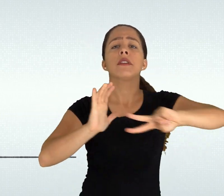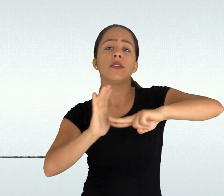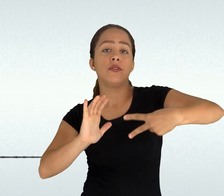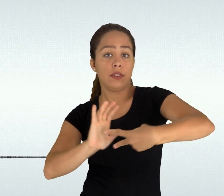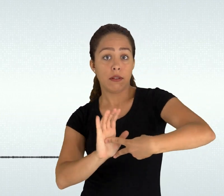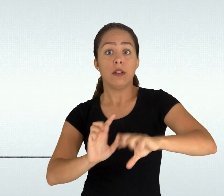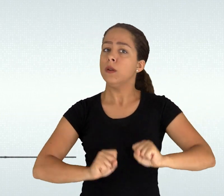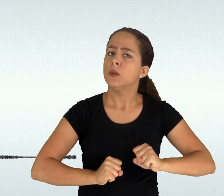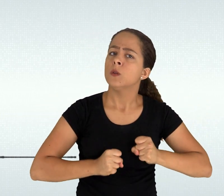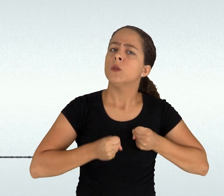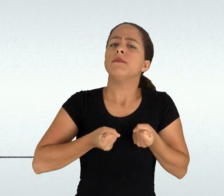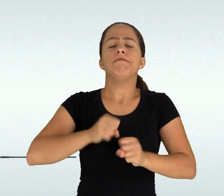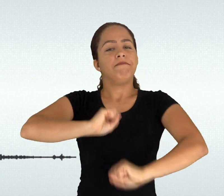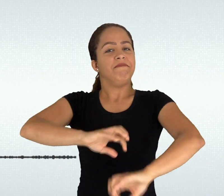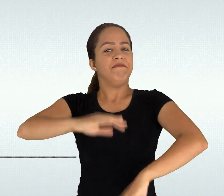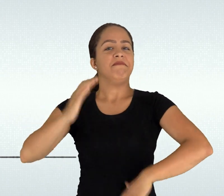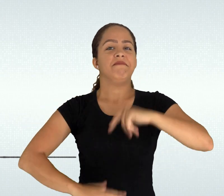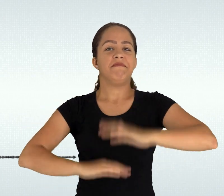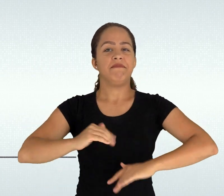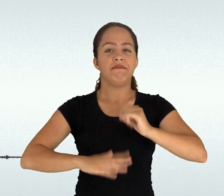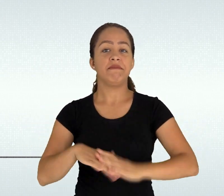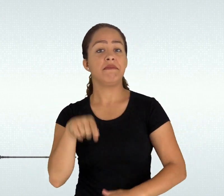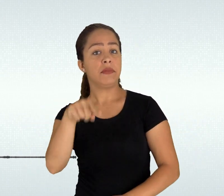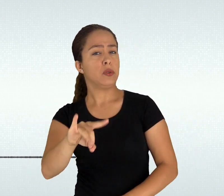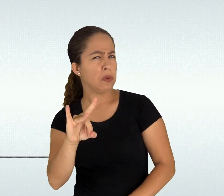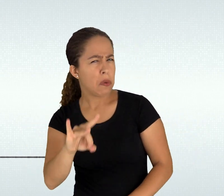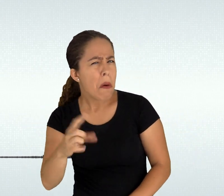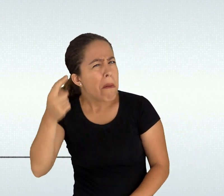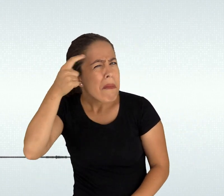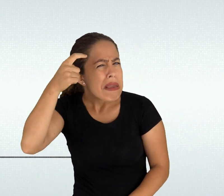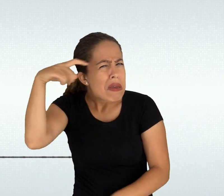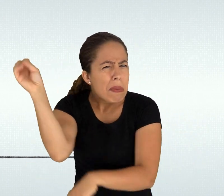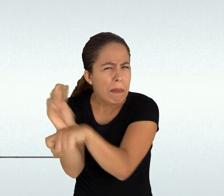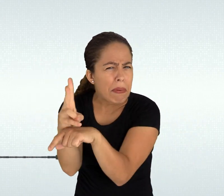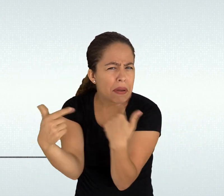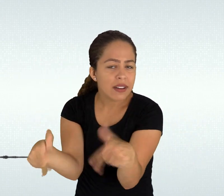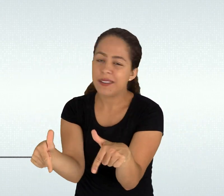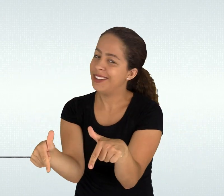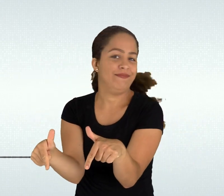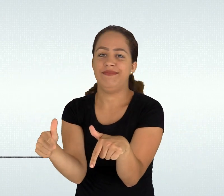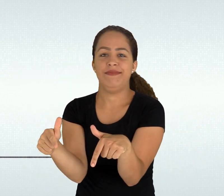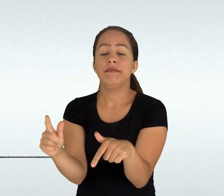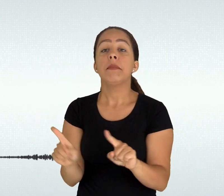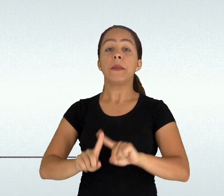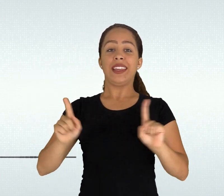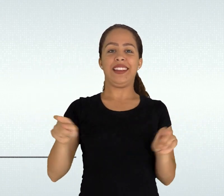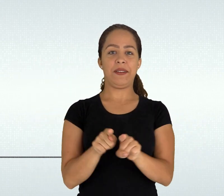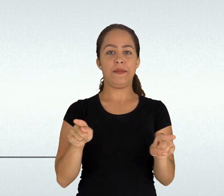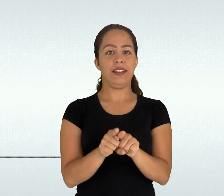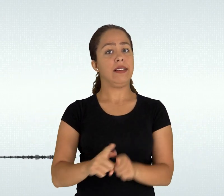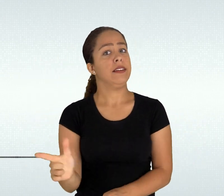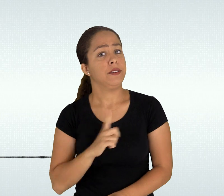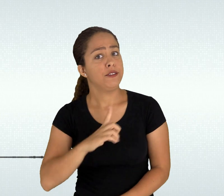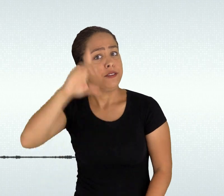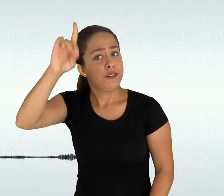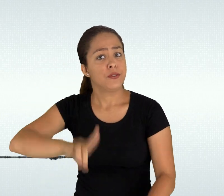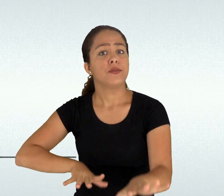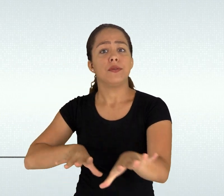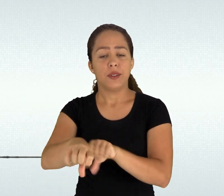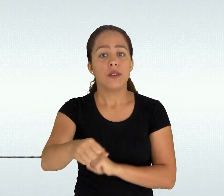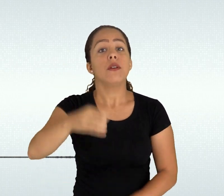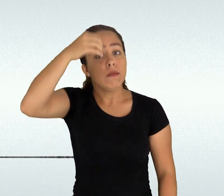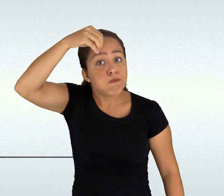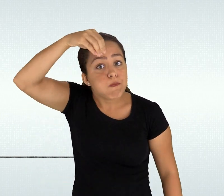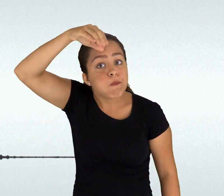conceito significa necessariamente empreender esforços para ofertar uma educação profissional que não se